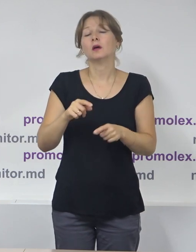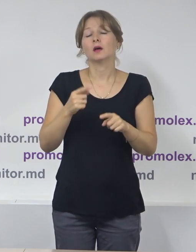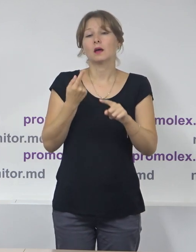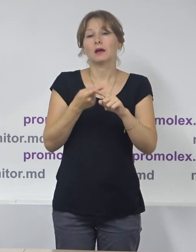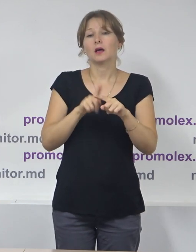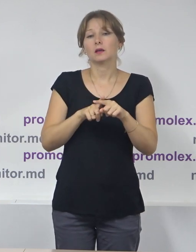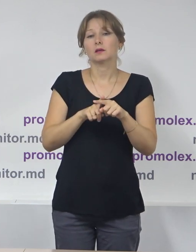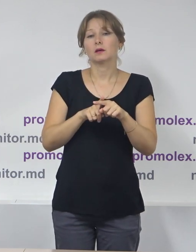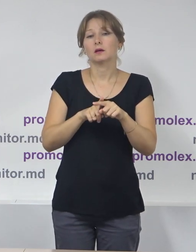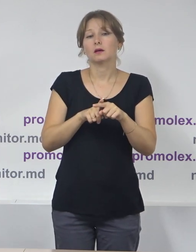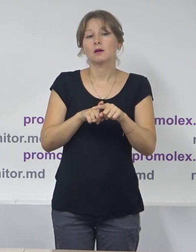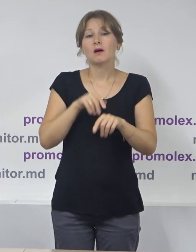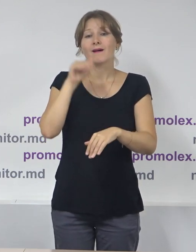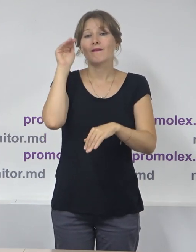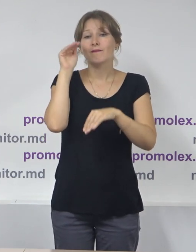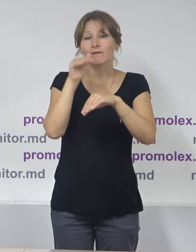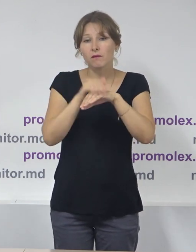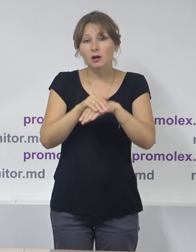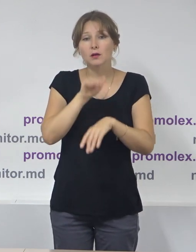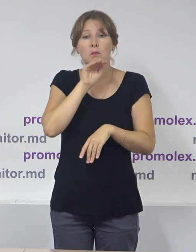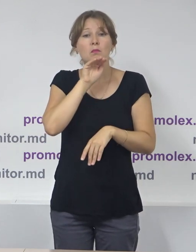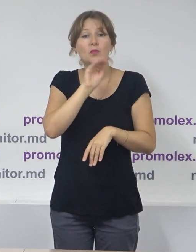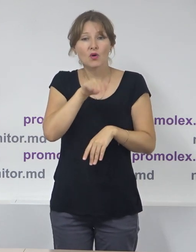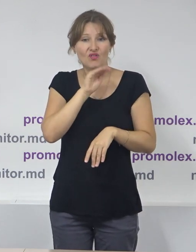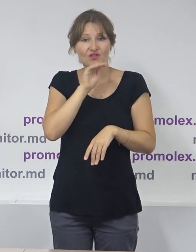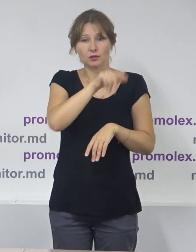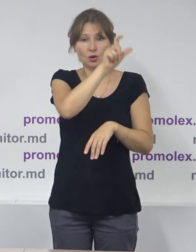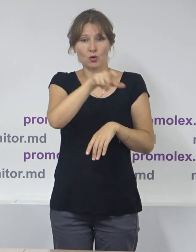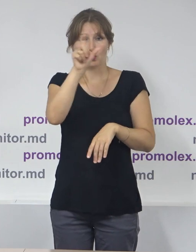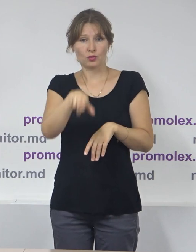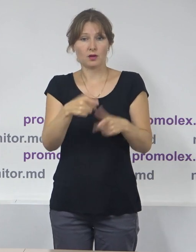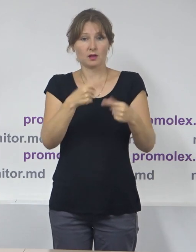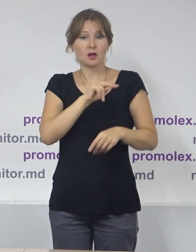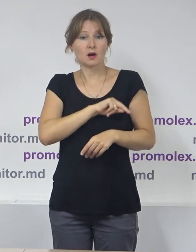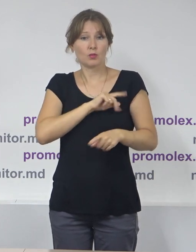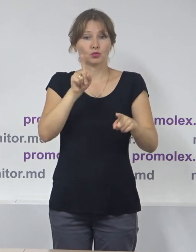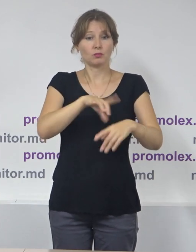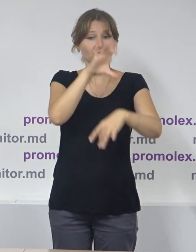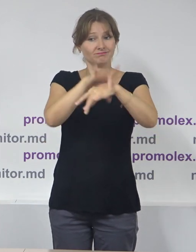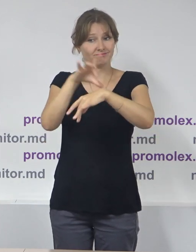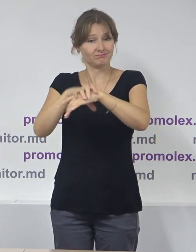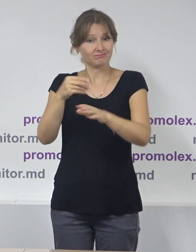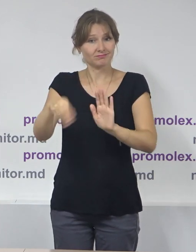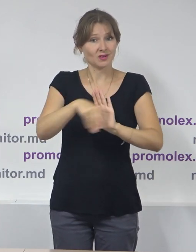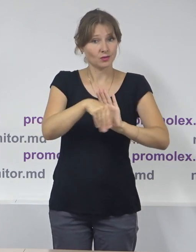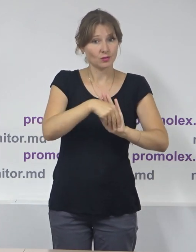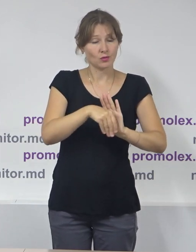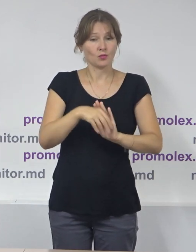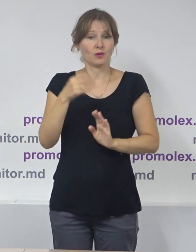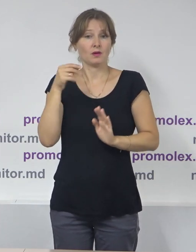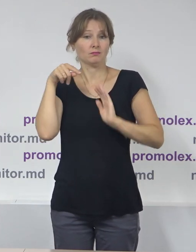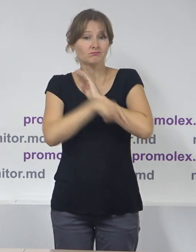însă și faptul că competența organelor electorale de a constata faptele de corupire a legătorilor